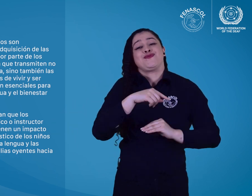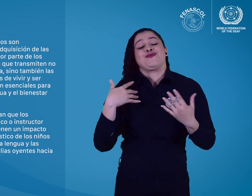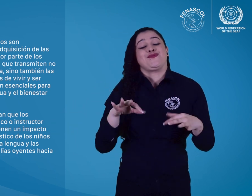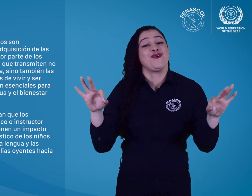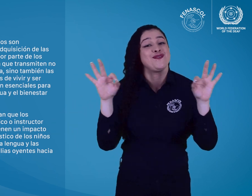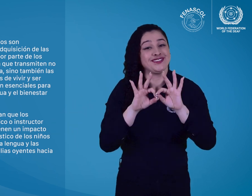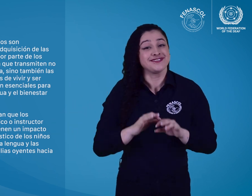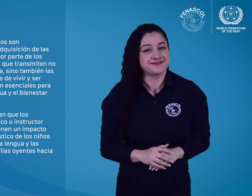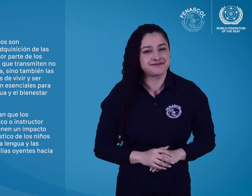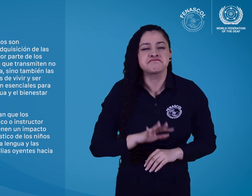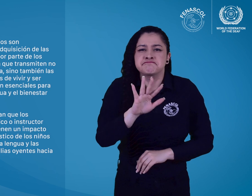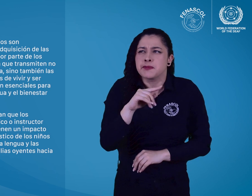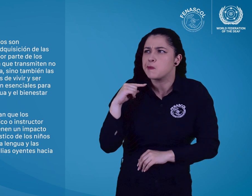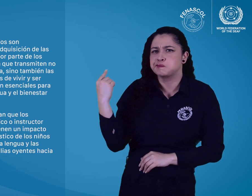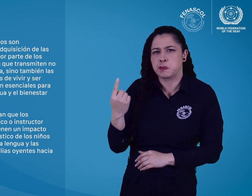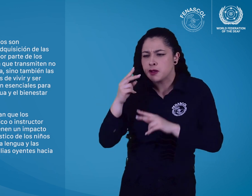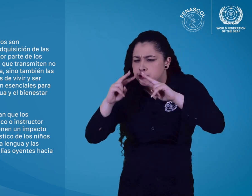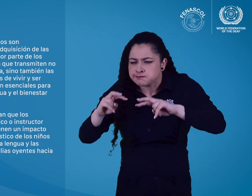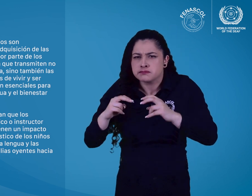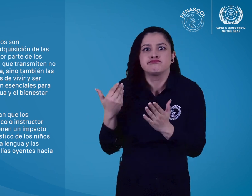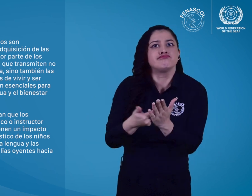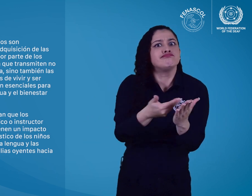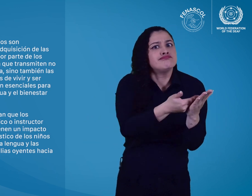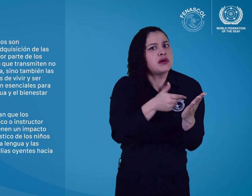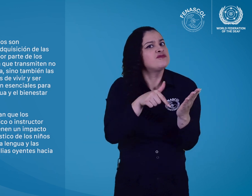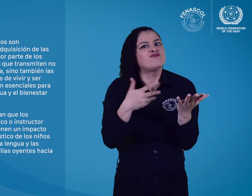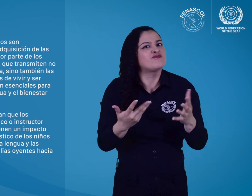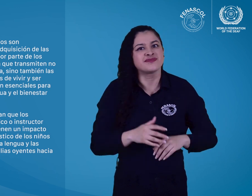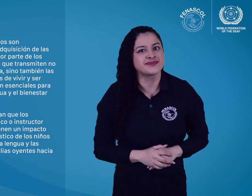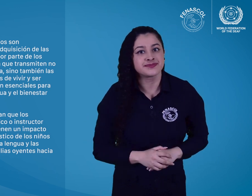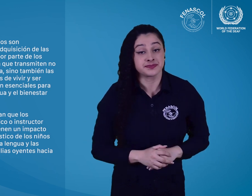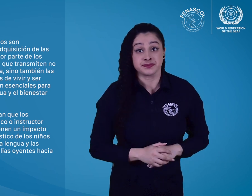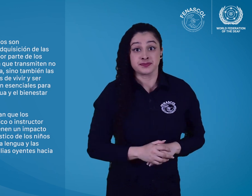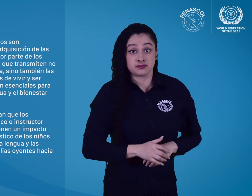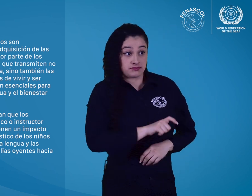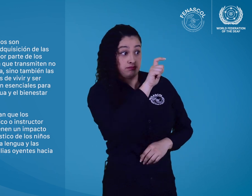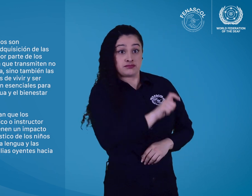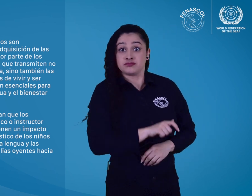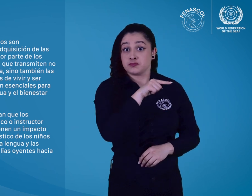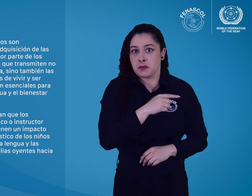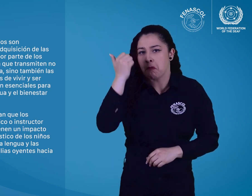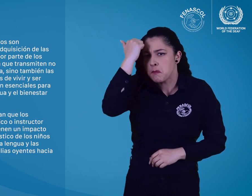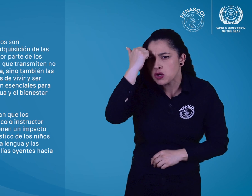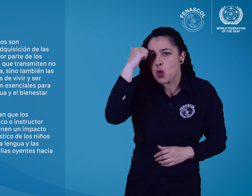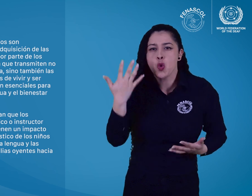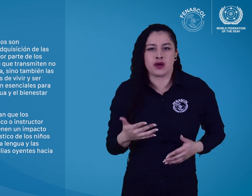Las investigaciones demuestran que los programas de modelo lingüístico